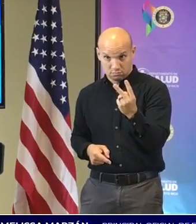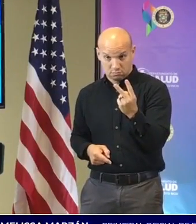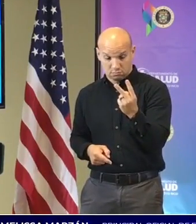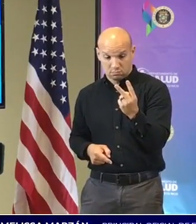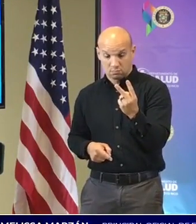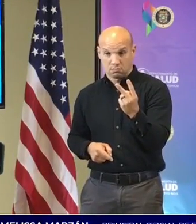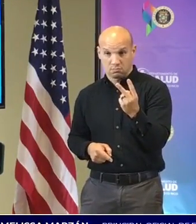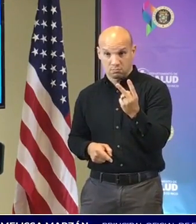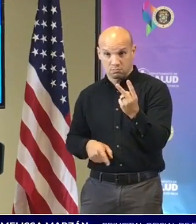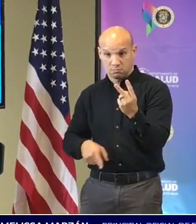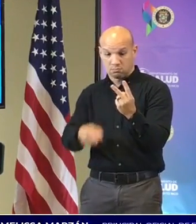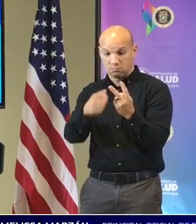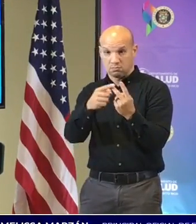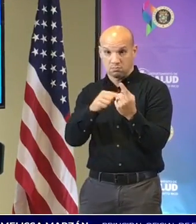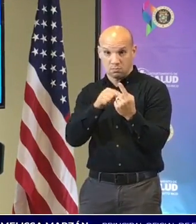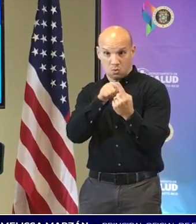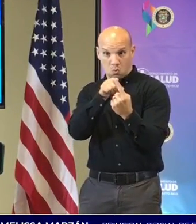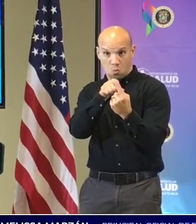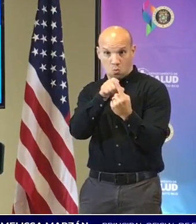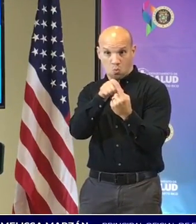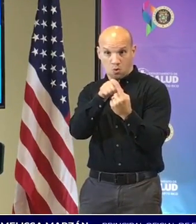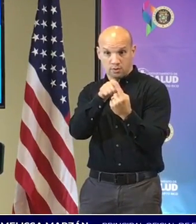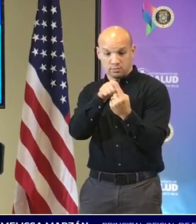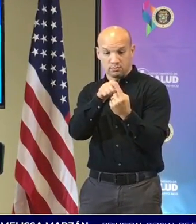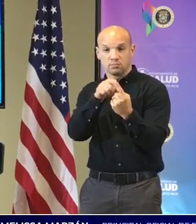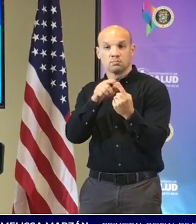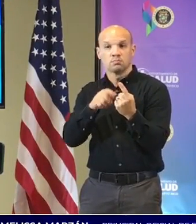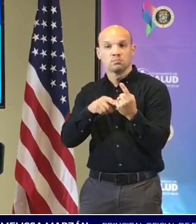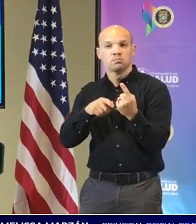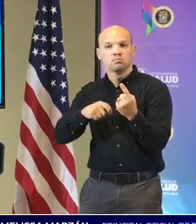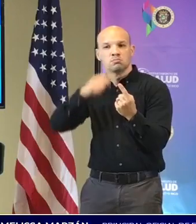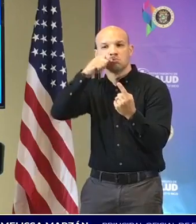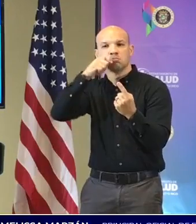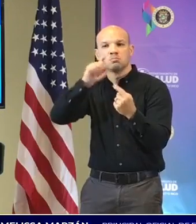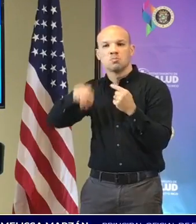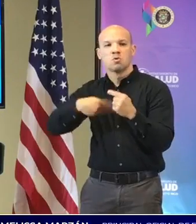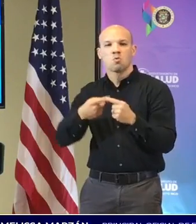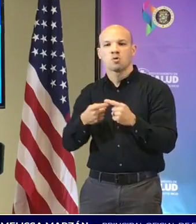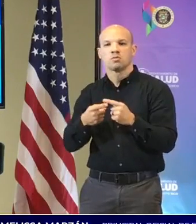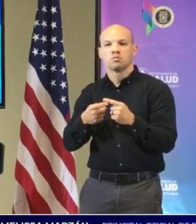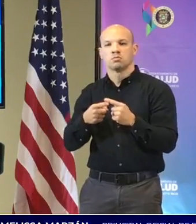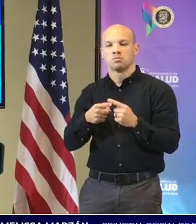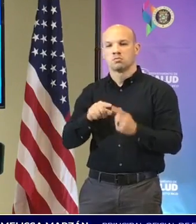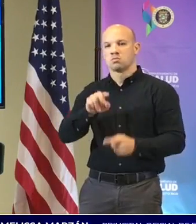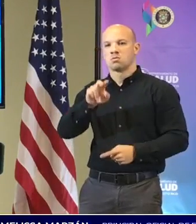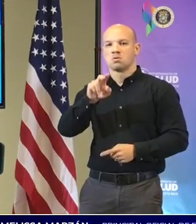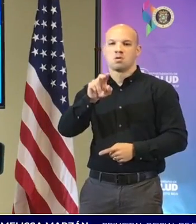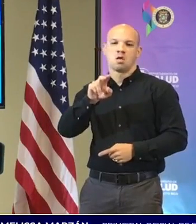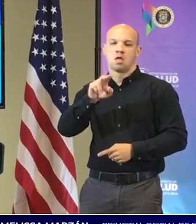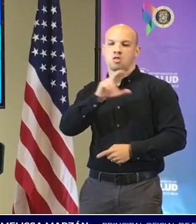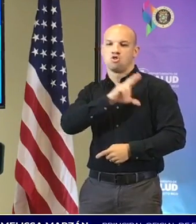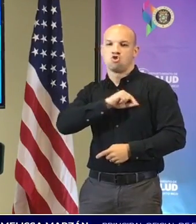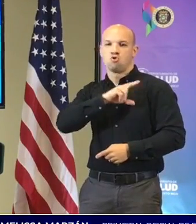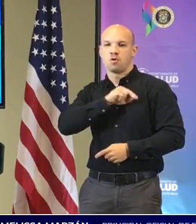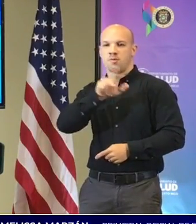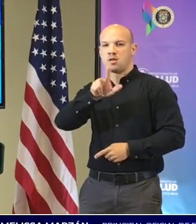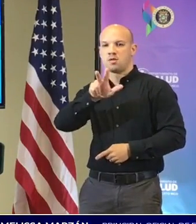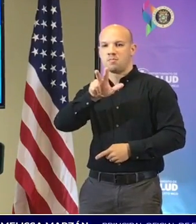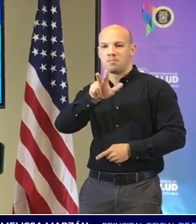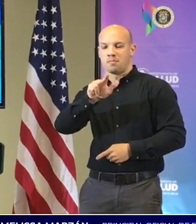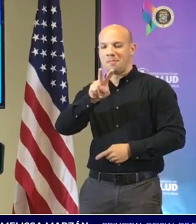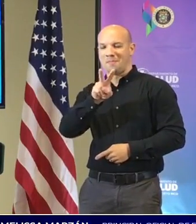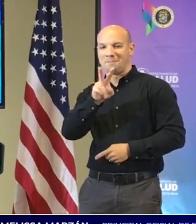Omicron la muestra fue tomada el 29 de noviembre del pasado año así que estamos hablando